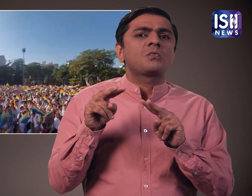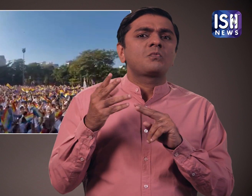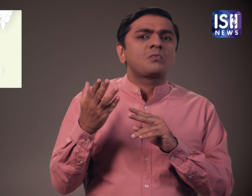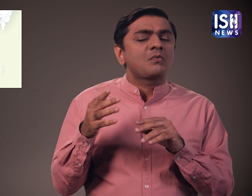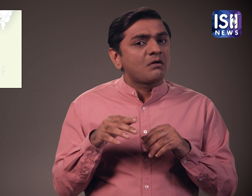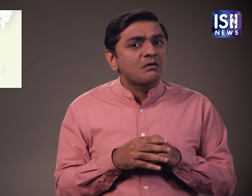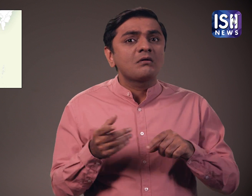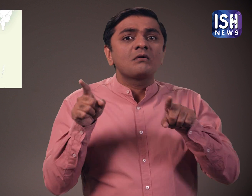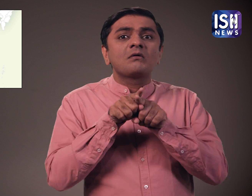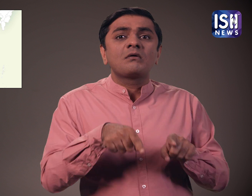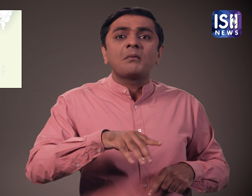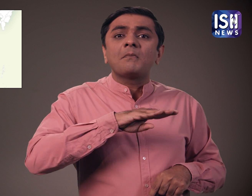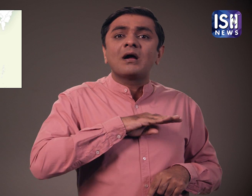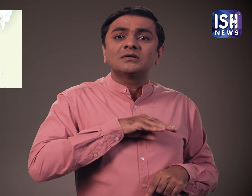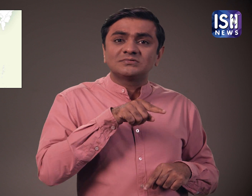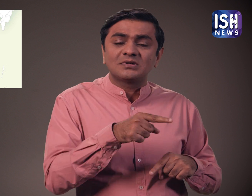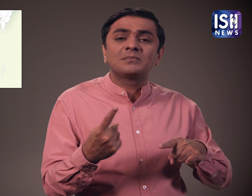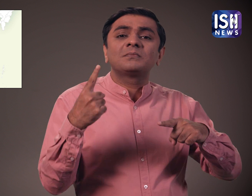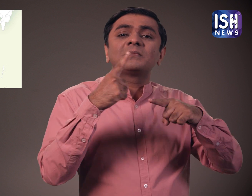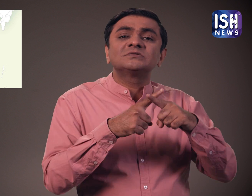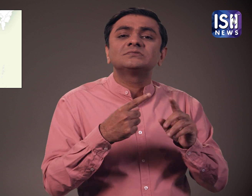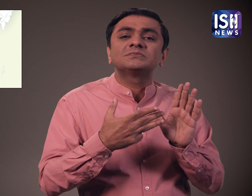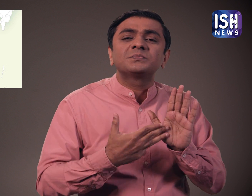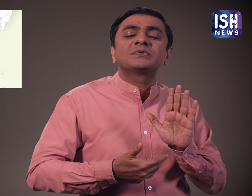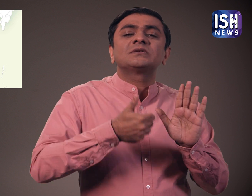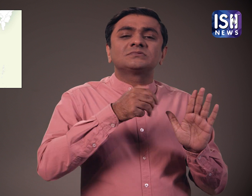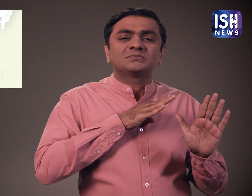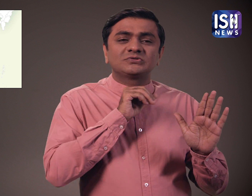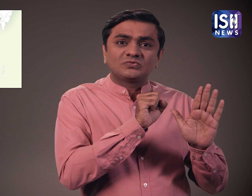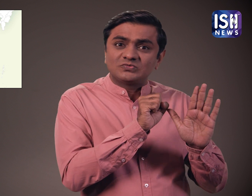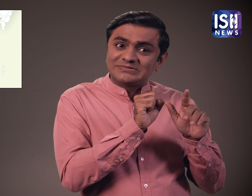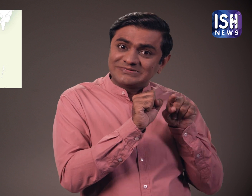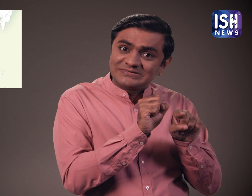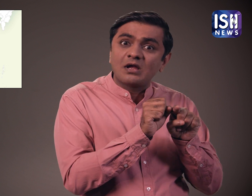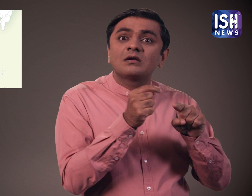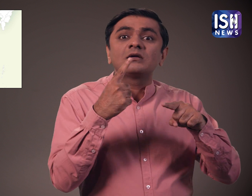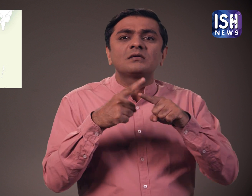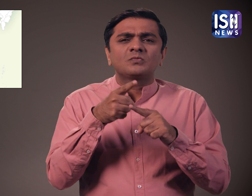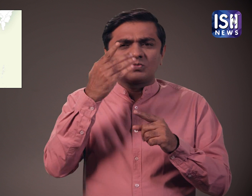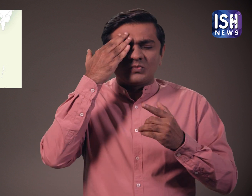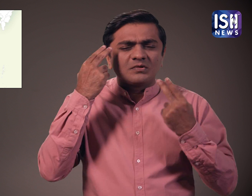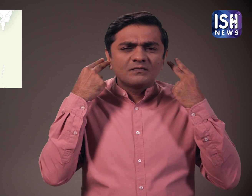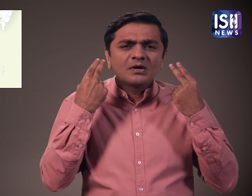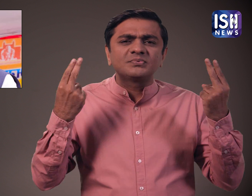इस विरोध प्रदर्शन में महाराष्टा के मंत्री और मशूर बिल्डर MP लोधा भी शामिल